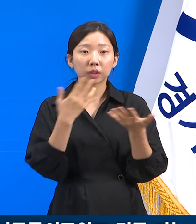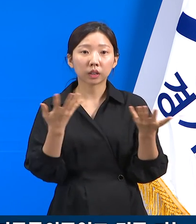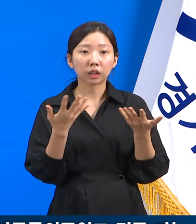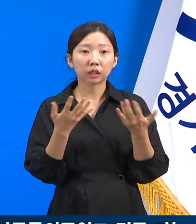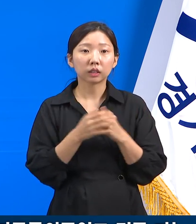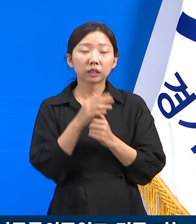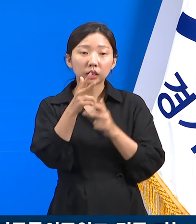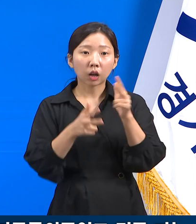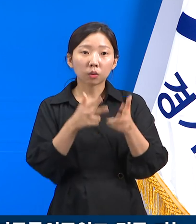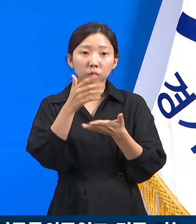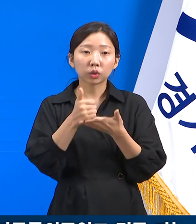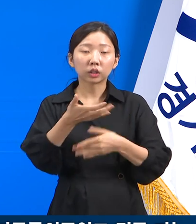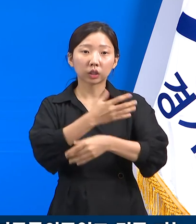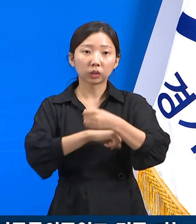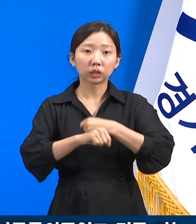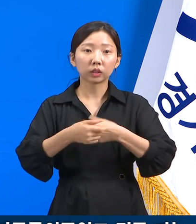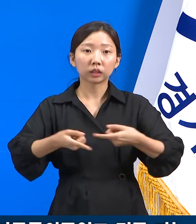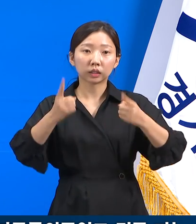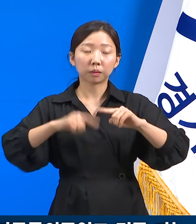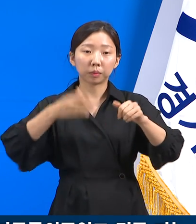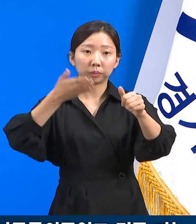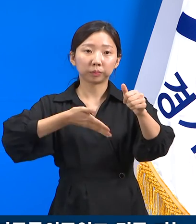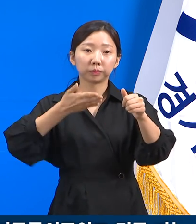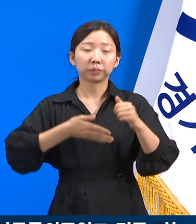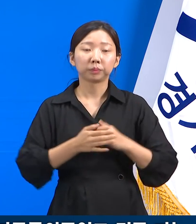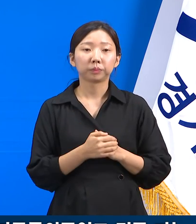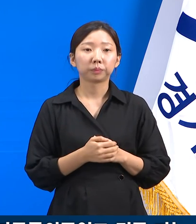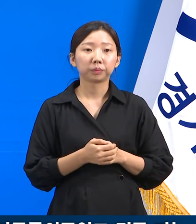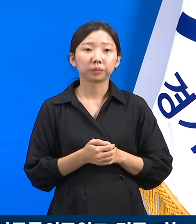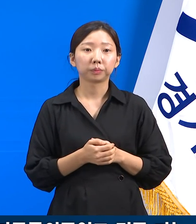고용사업주들의 적극적인 참여를 부탁드립니다.